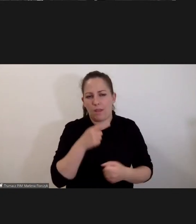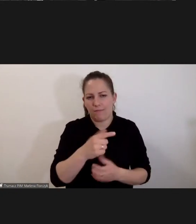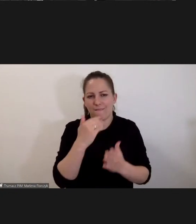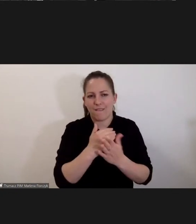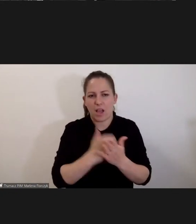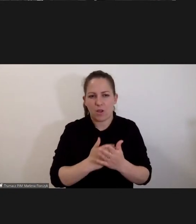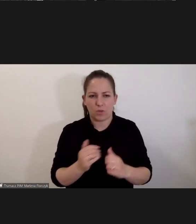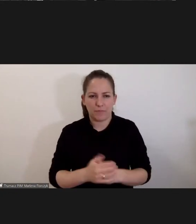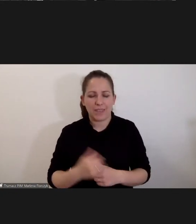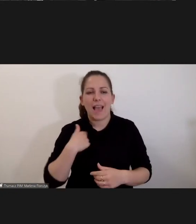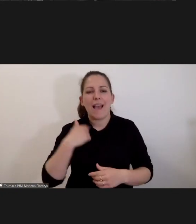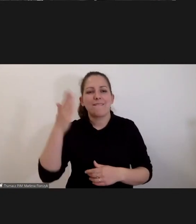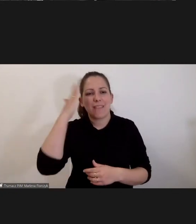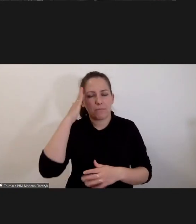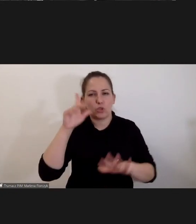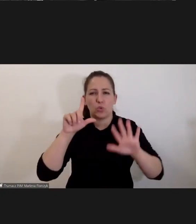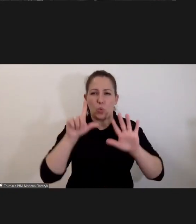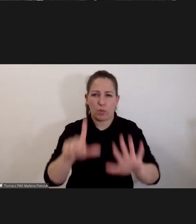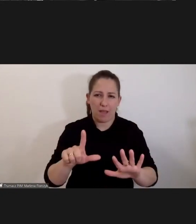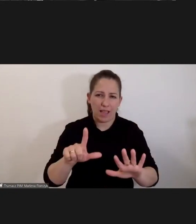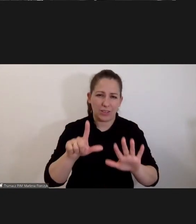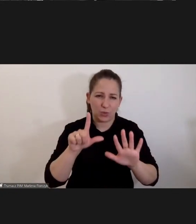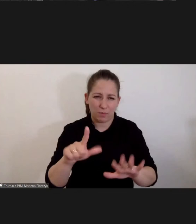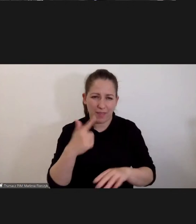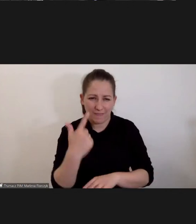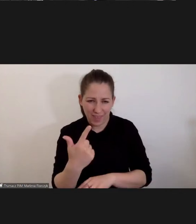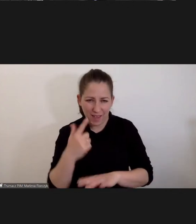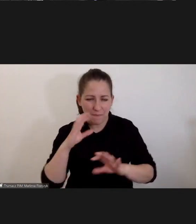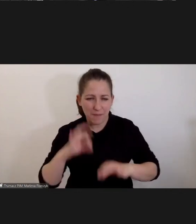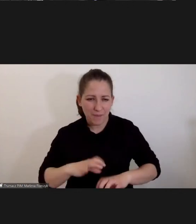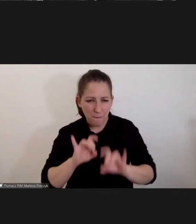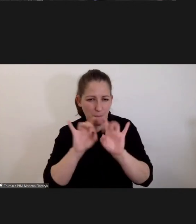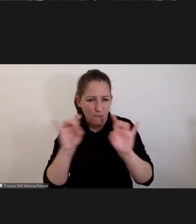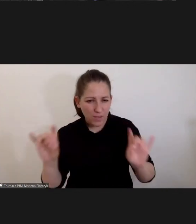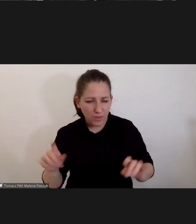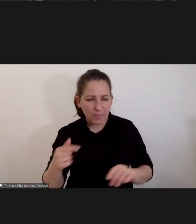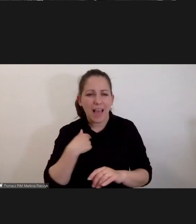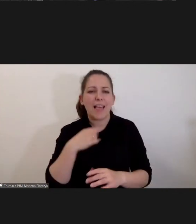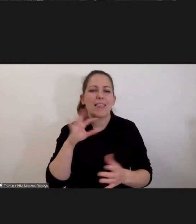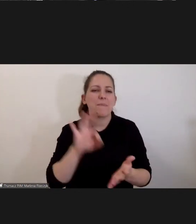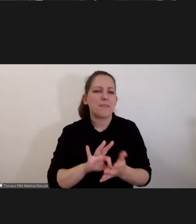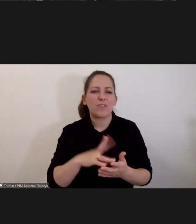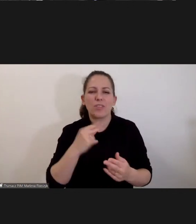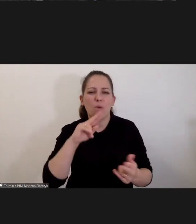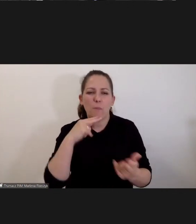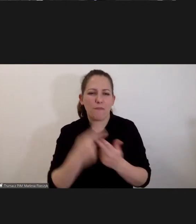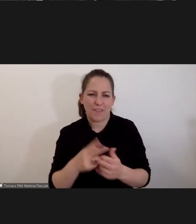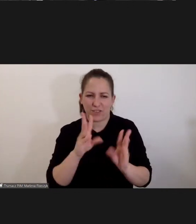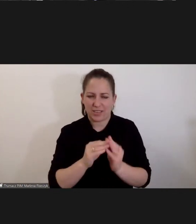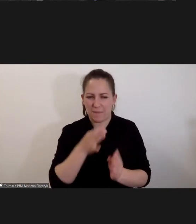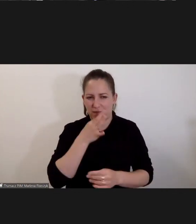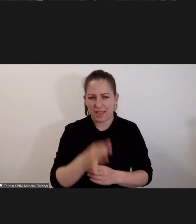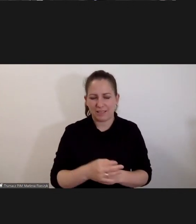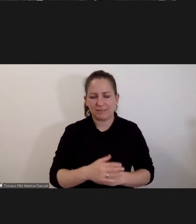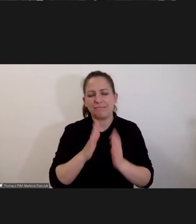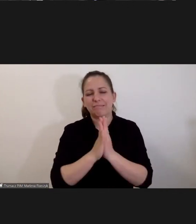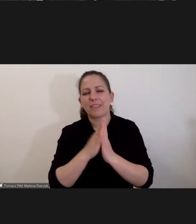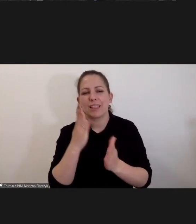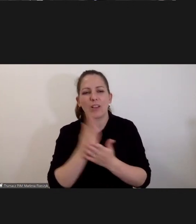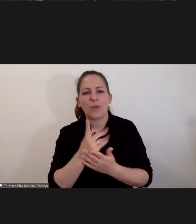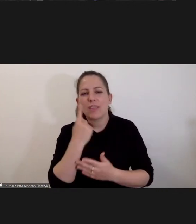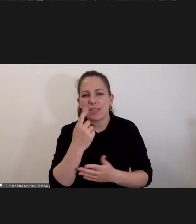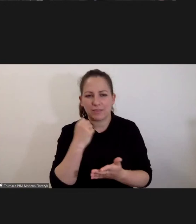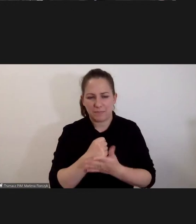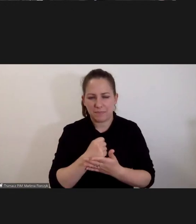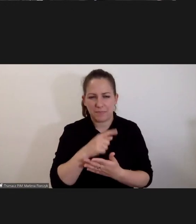warunkach. Ja wiem, że jest siódma, nawet chyba siódma, dwie. Panie profesorze, ja na pewno nie odpowiedziałem na wszystkie pytania. To proszę mi pozwolić tylko jedną rzecz,